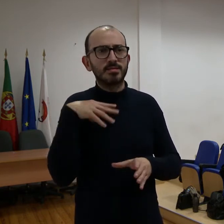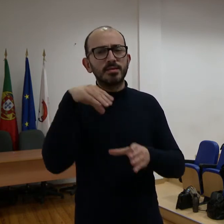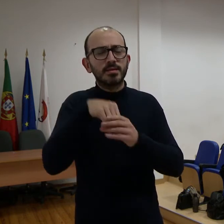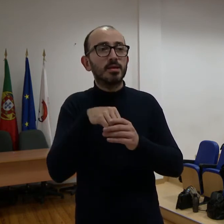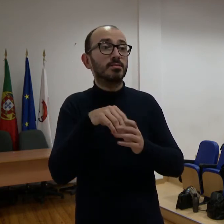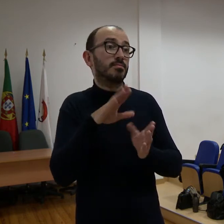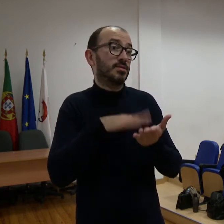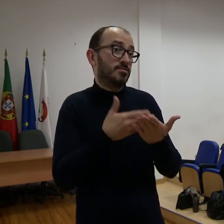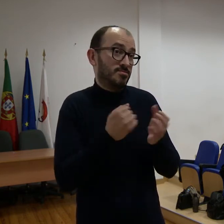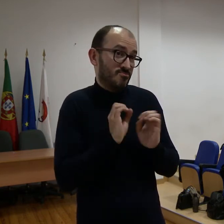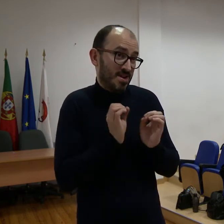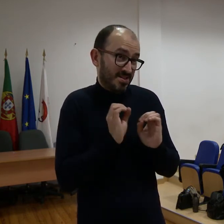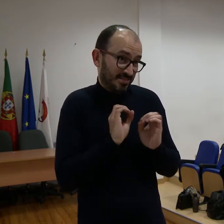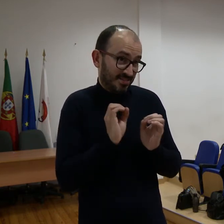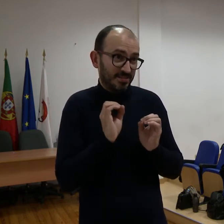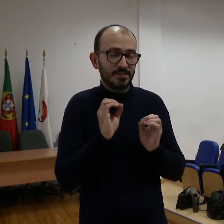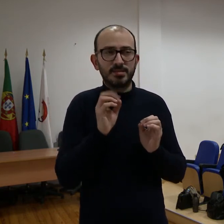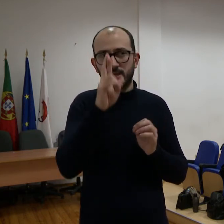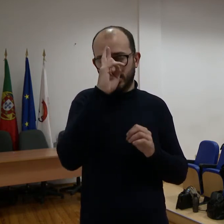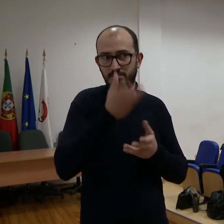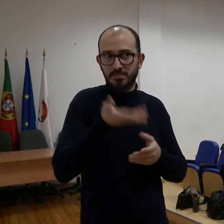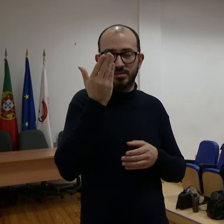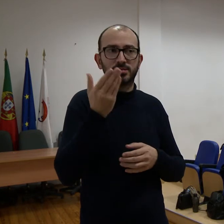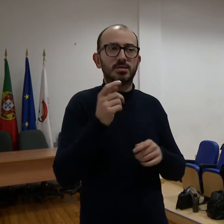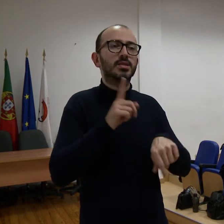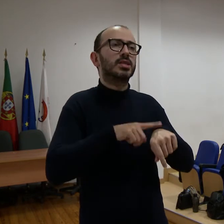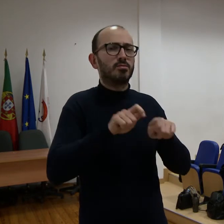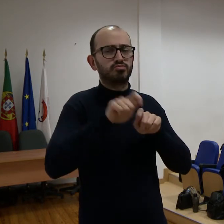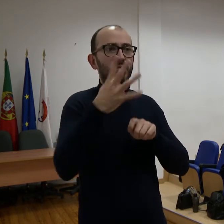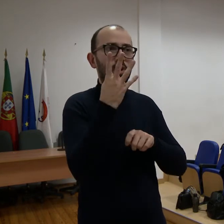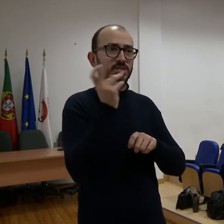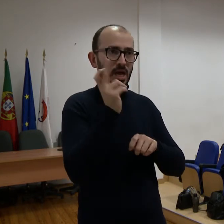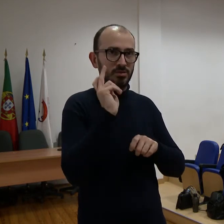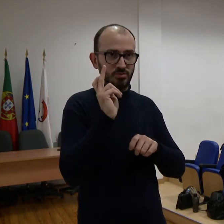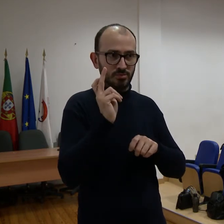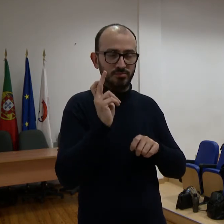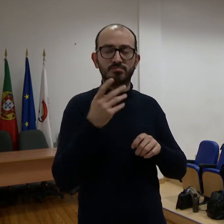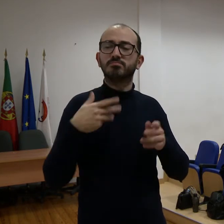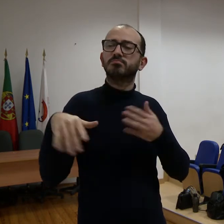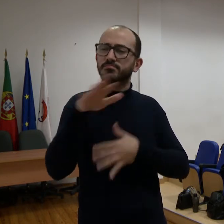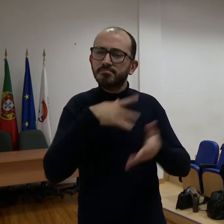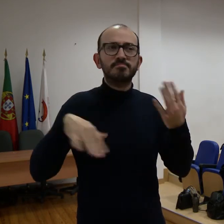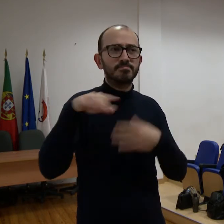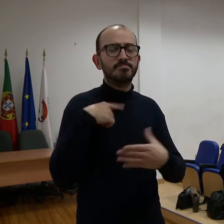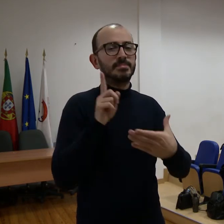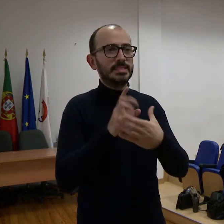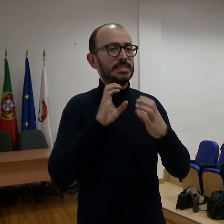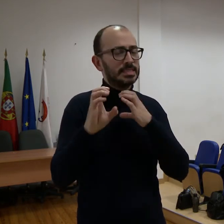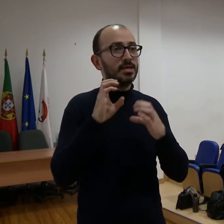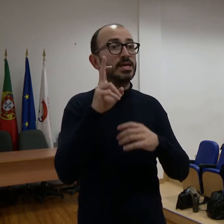ver o outro lado profissional. Por exemplo, antes não havia intertos e aos poucos foram surgindo.